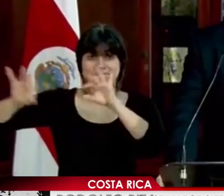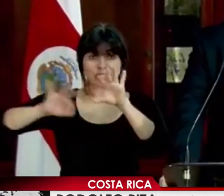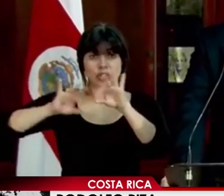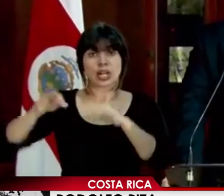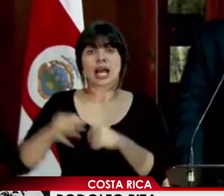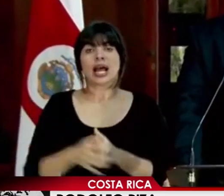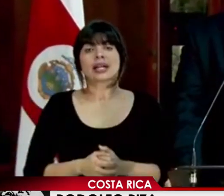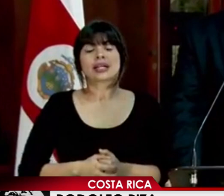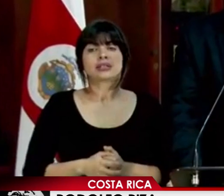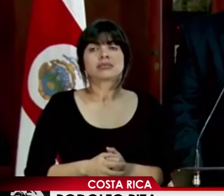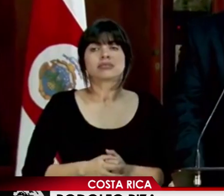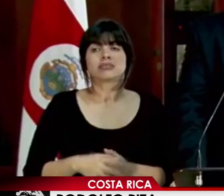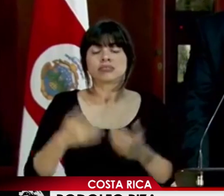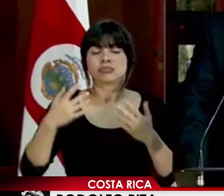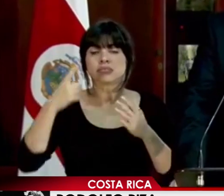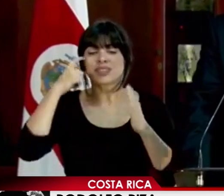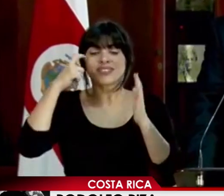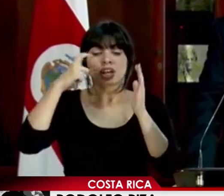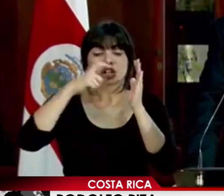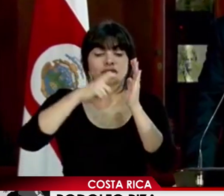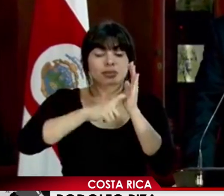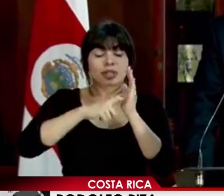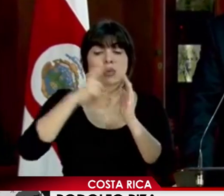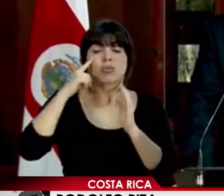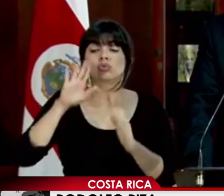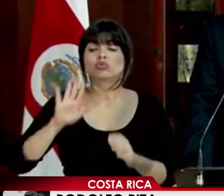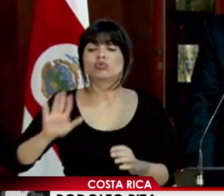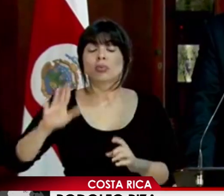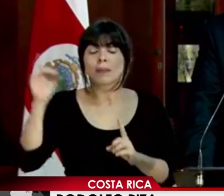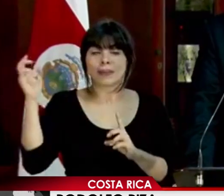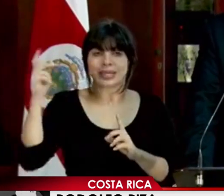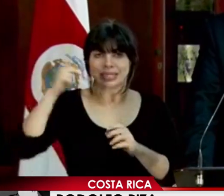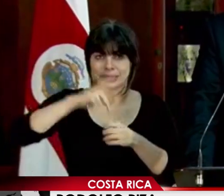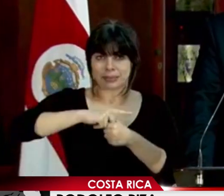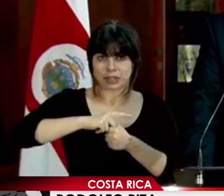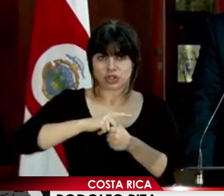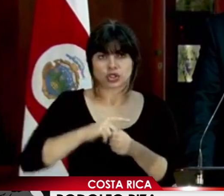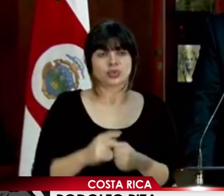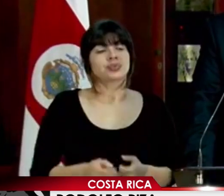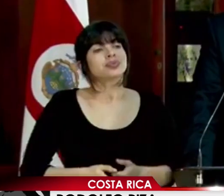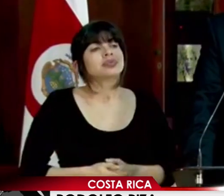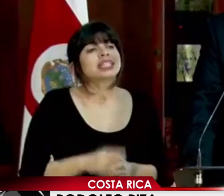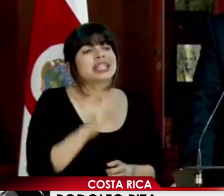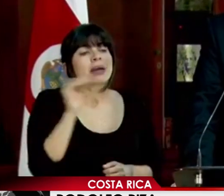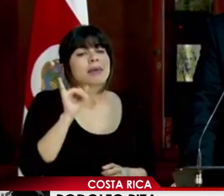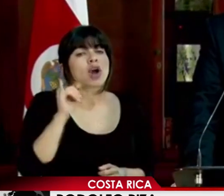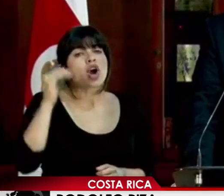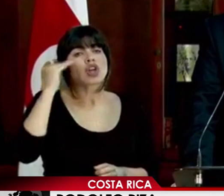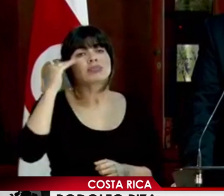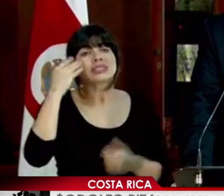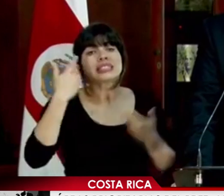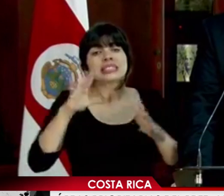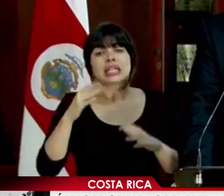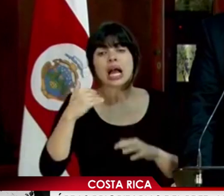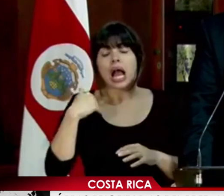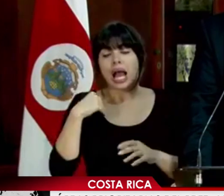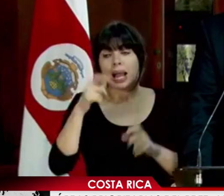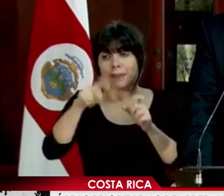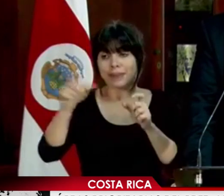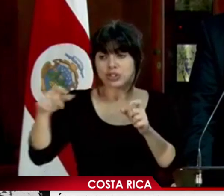reconocimiento de la participación y el conocimiento que tienen los